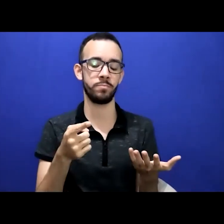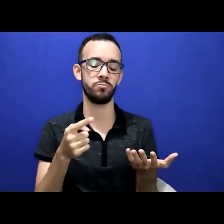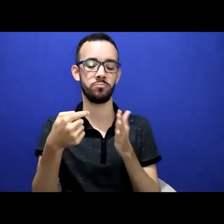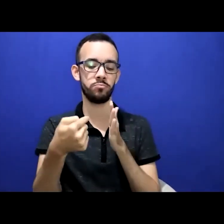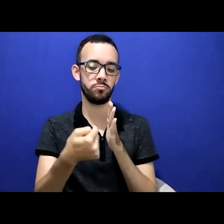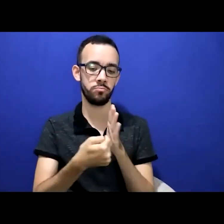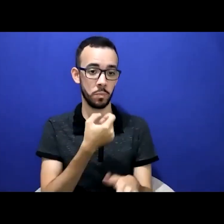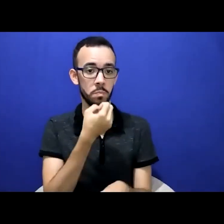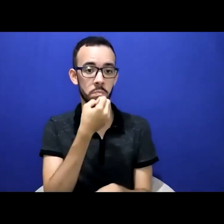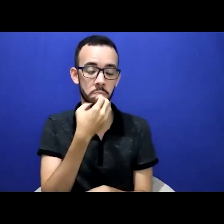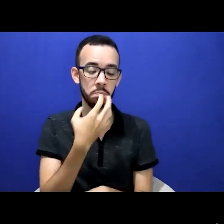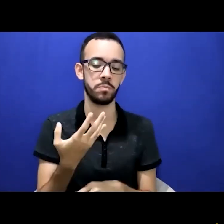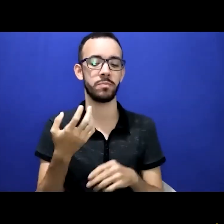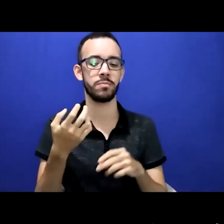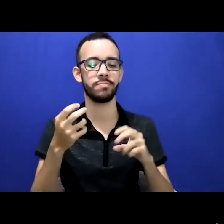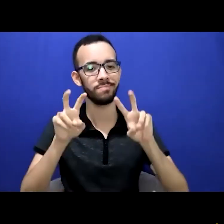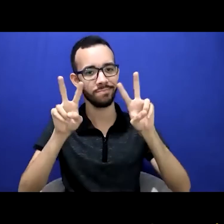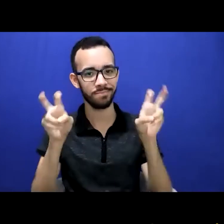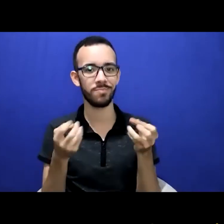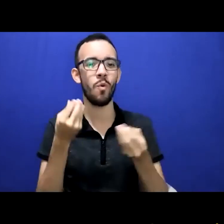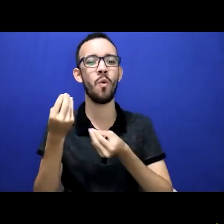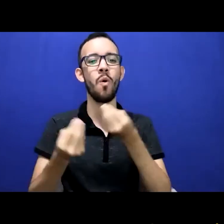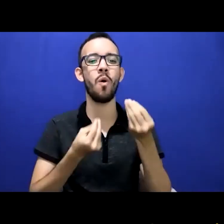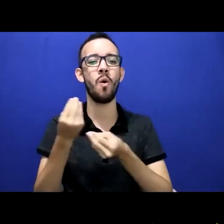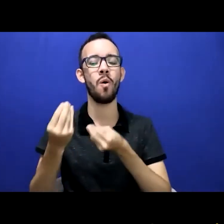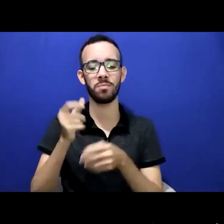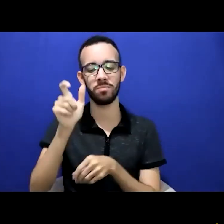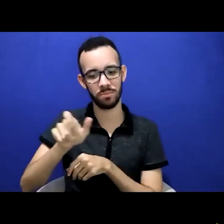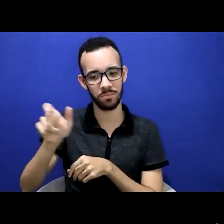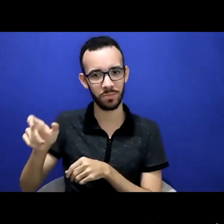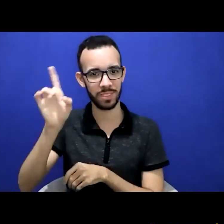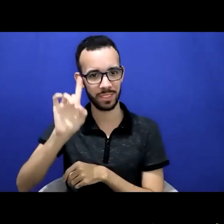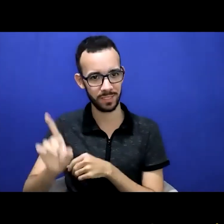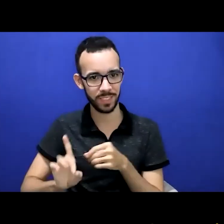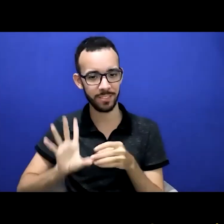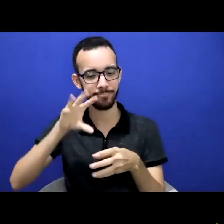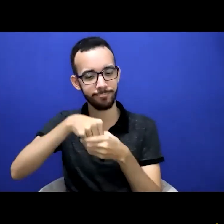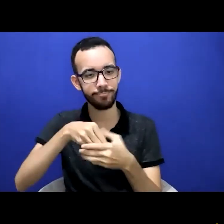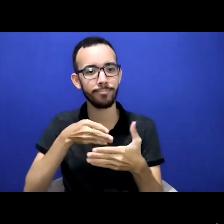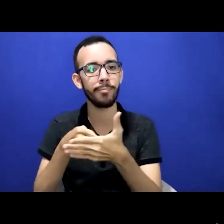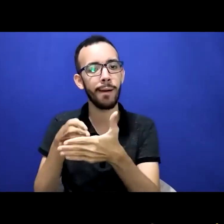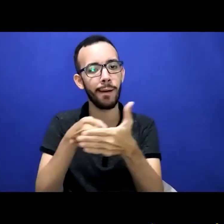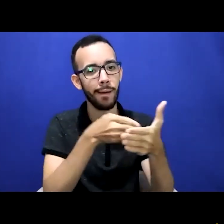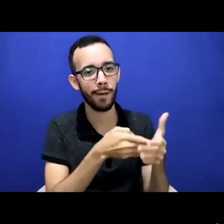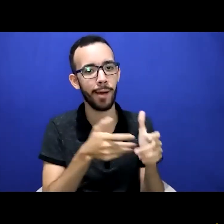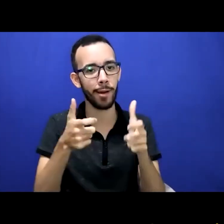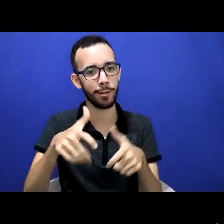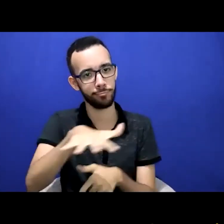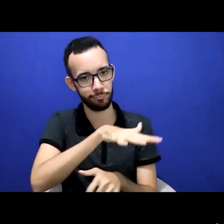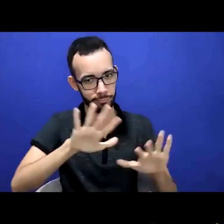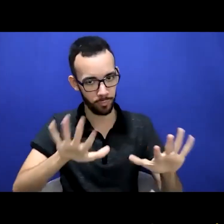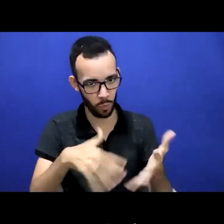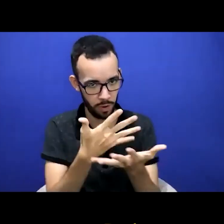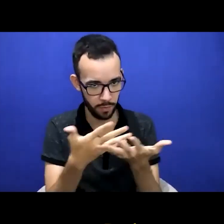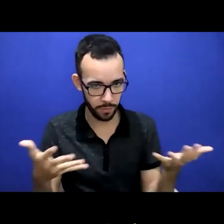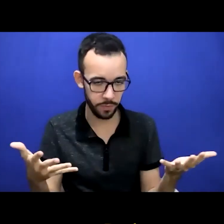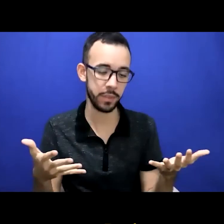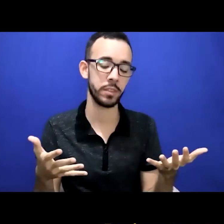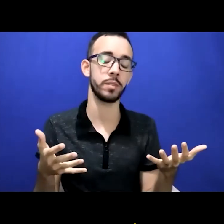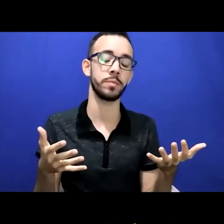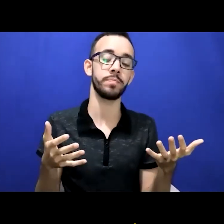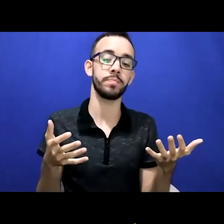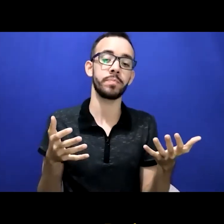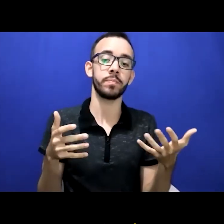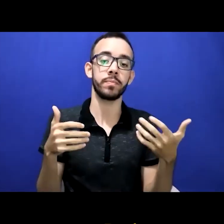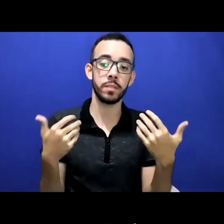Bom, acerca desse assunto é uma boa questão que você traz. Realmente, o